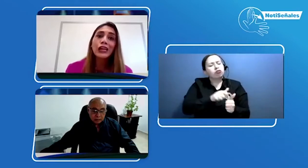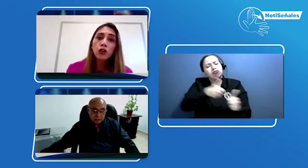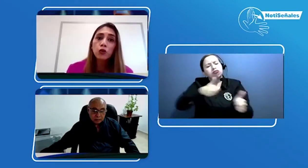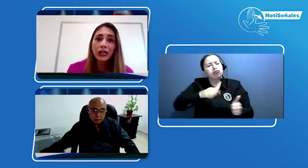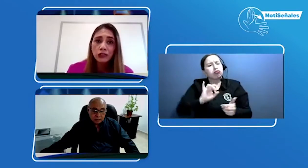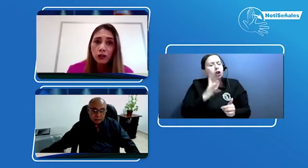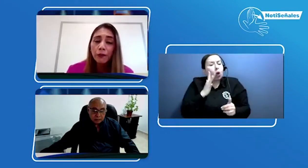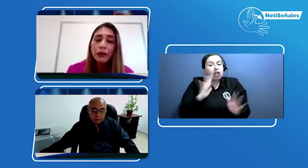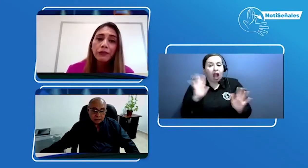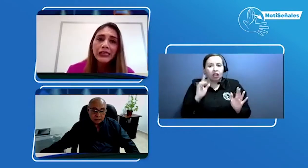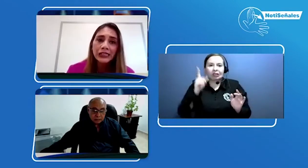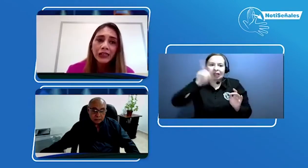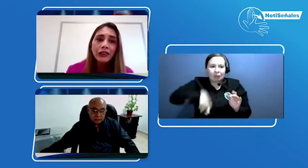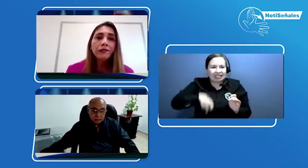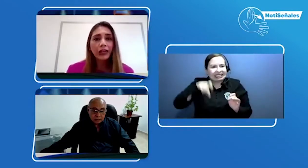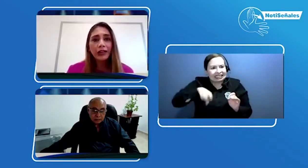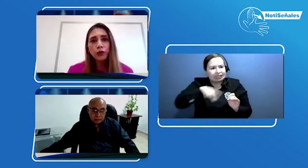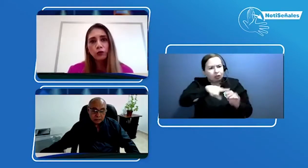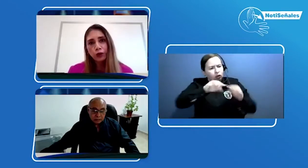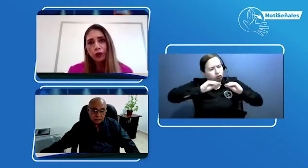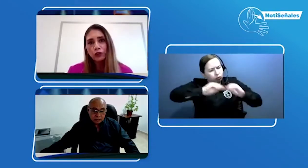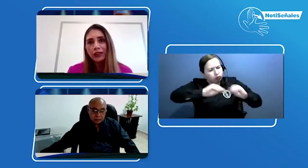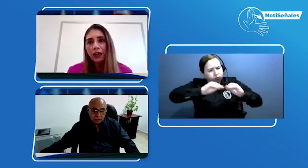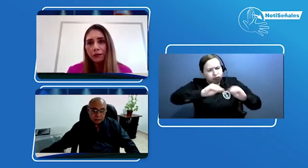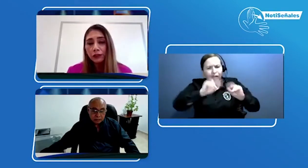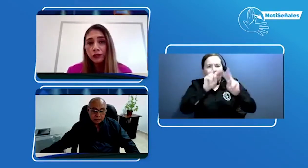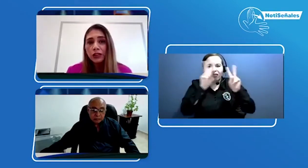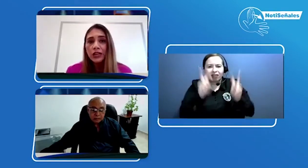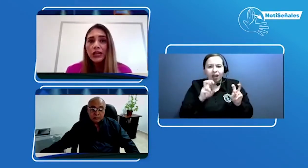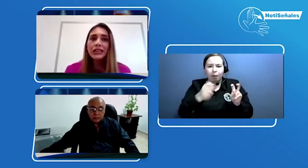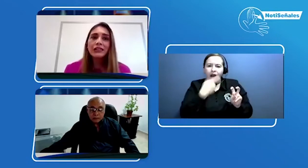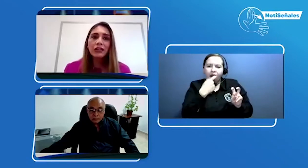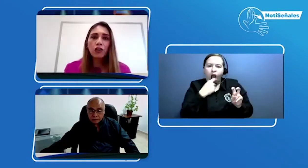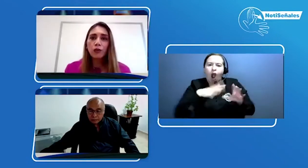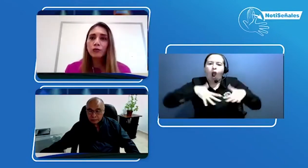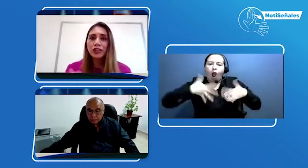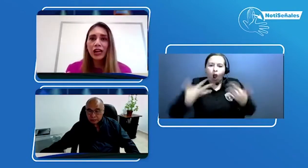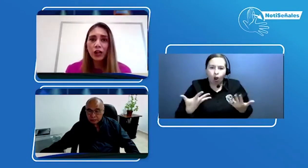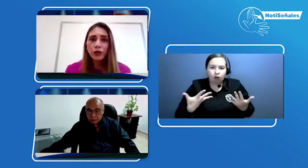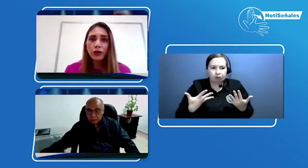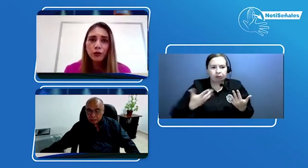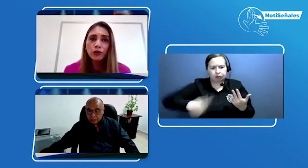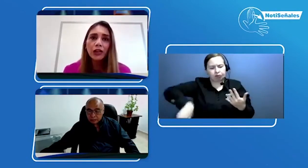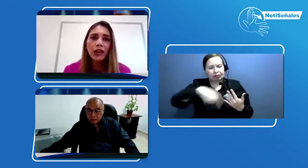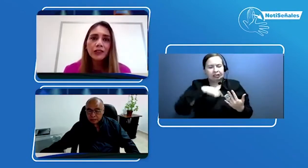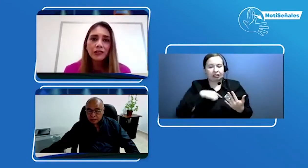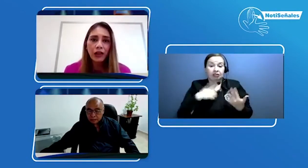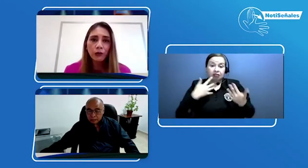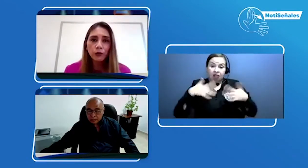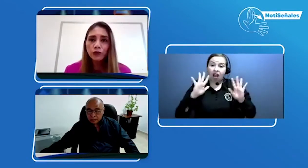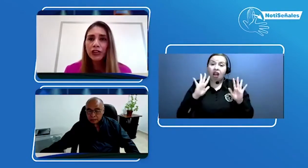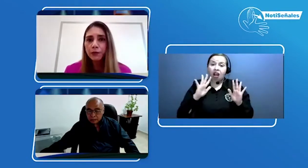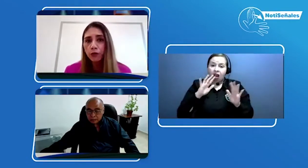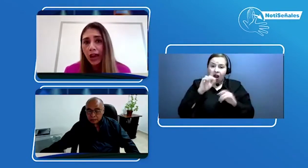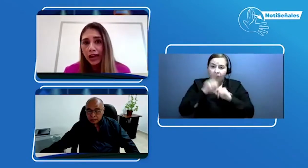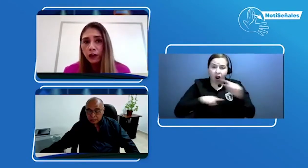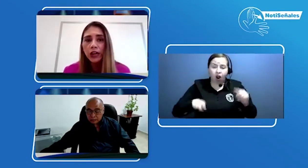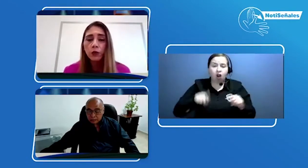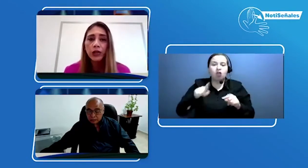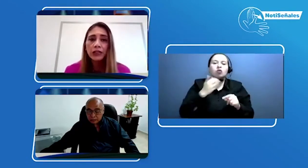educación permanente en el uso de los medicamentos. Y es así como hemos llegado incluso a realizar algunos Facebook Live con algunas